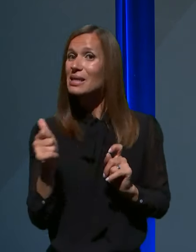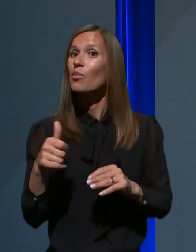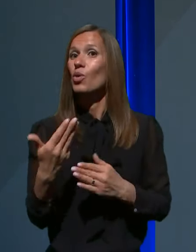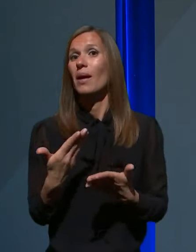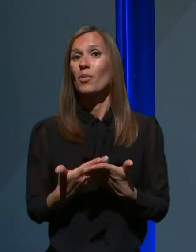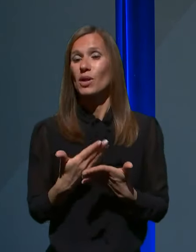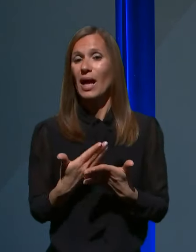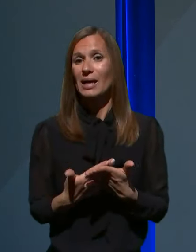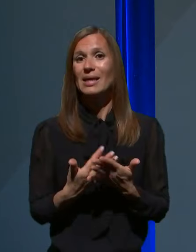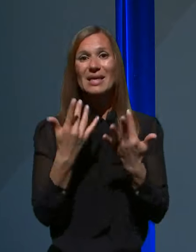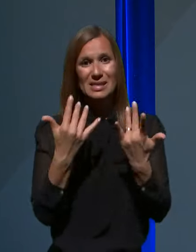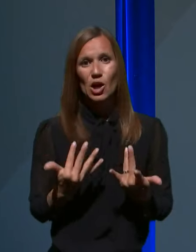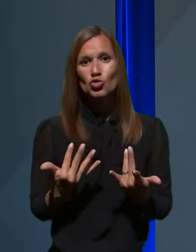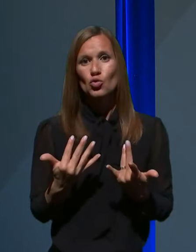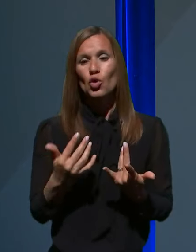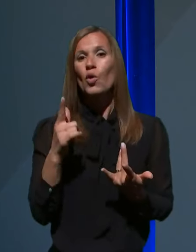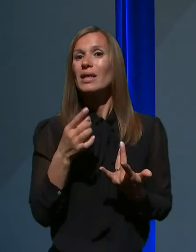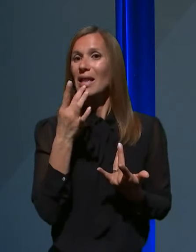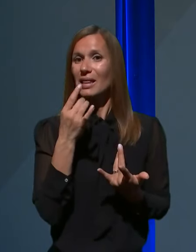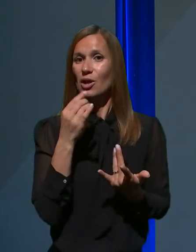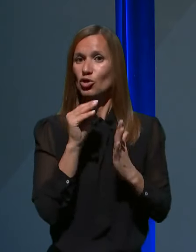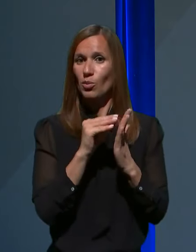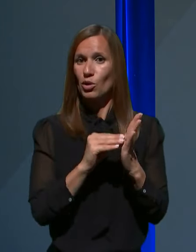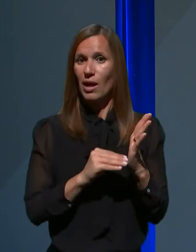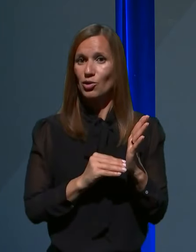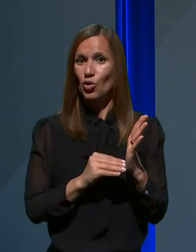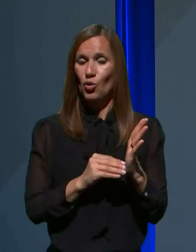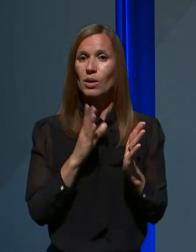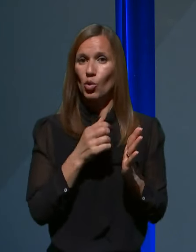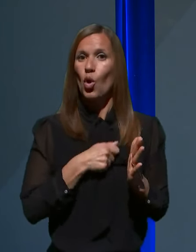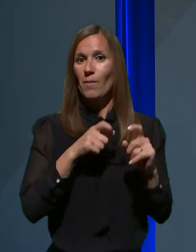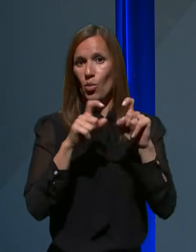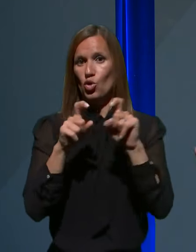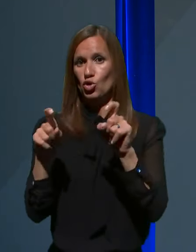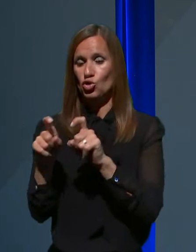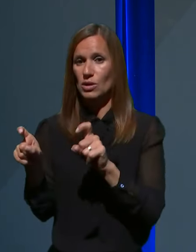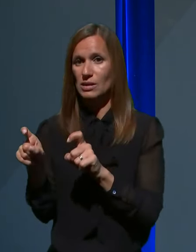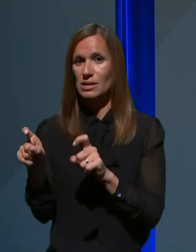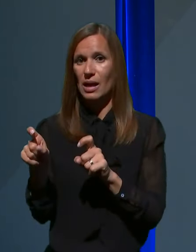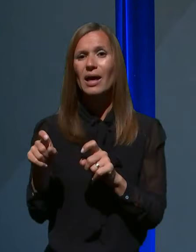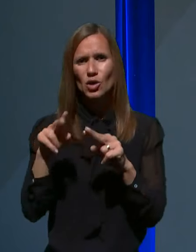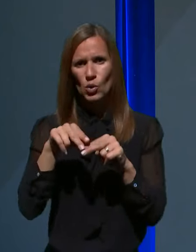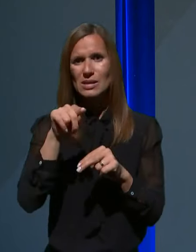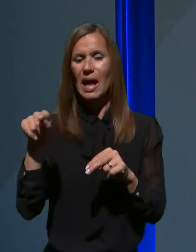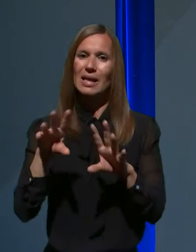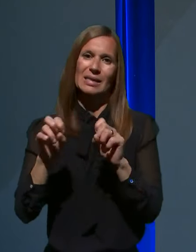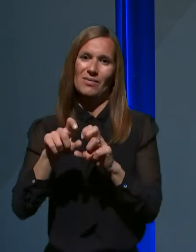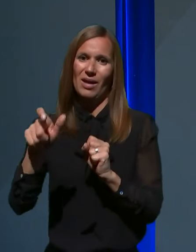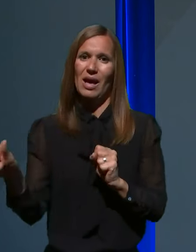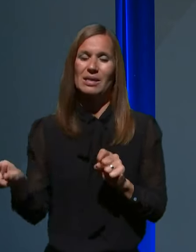seveda pač iz računov in natančnih podatkov, ki jih bojo bovnišnice in vsi ostali izvajalci tudi